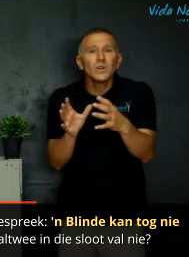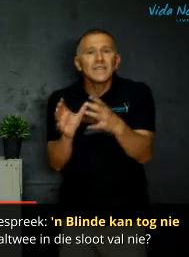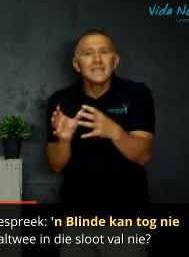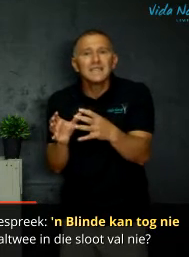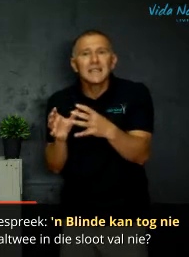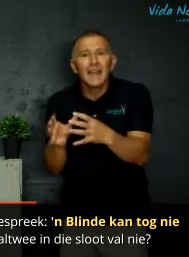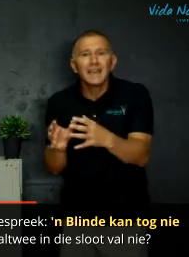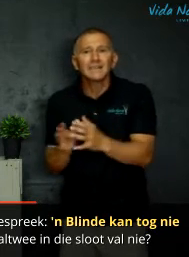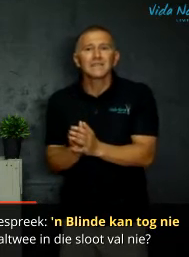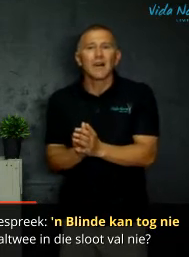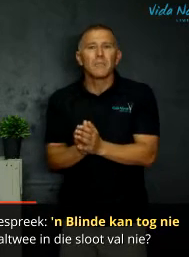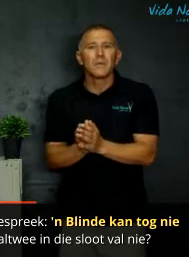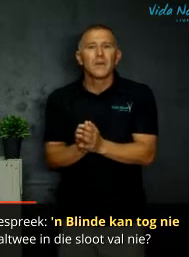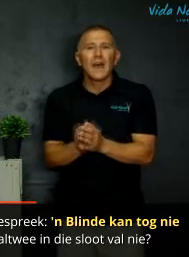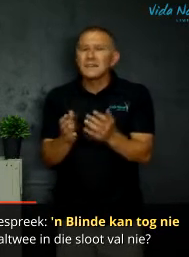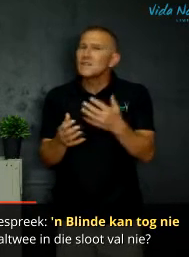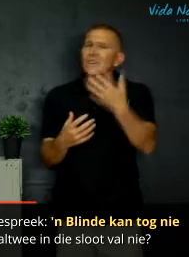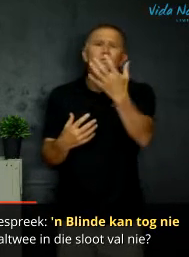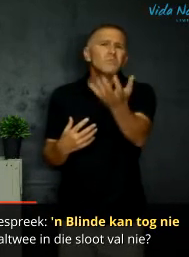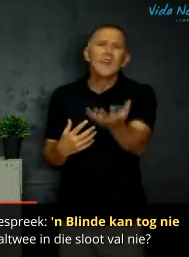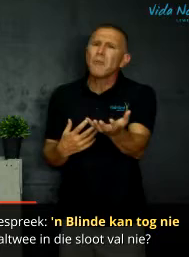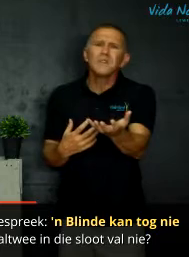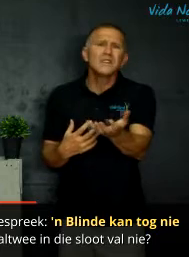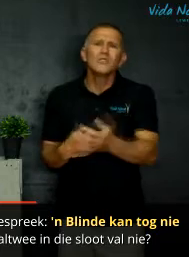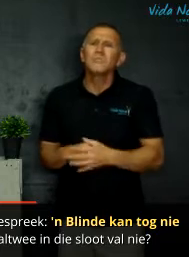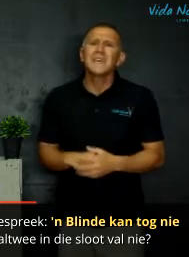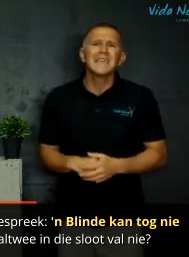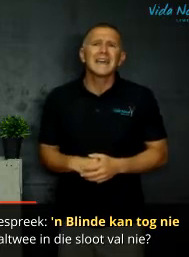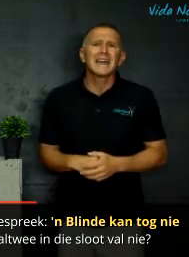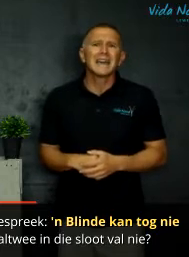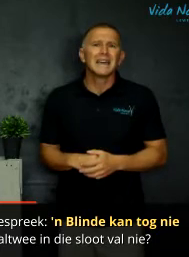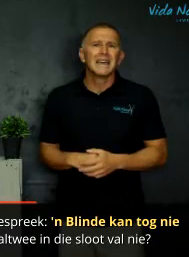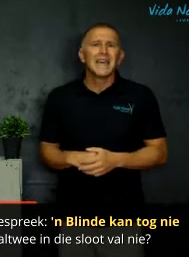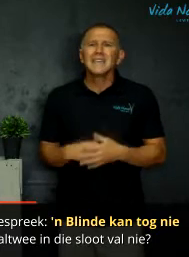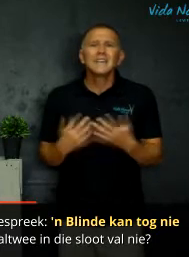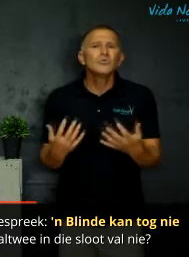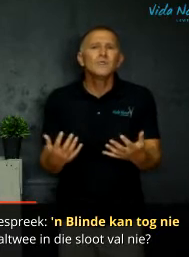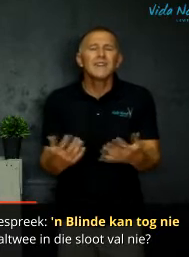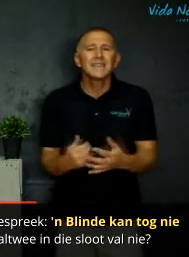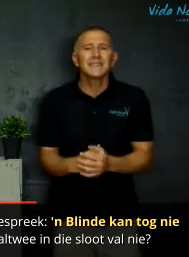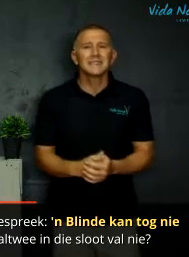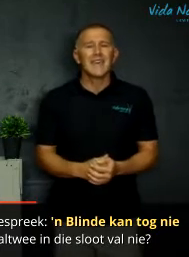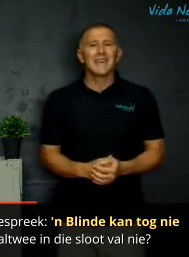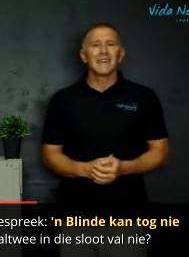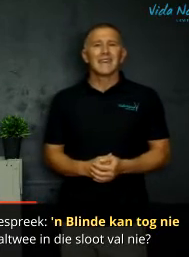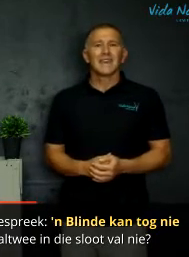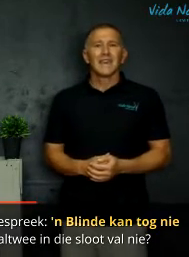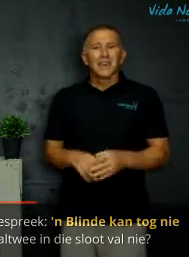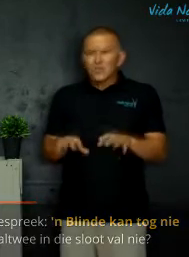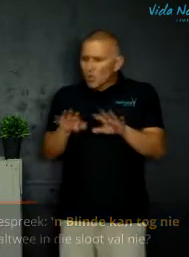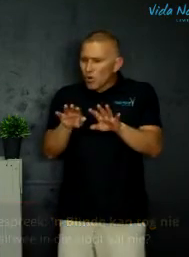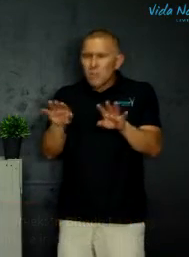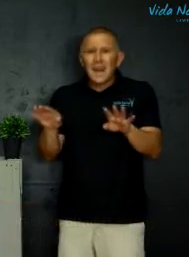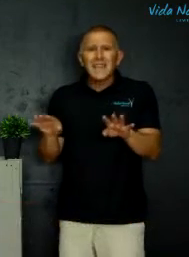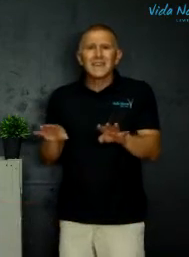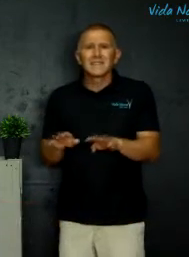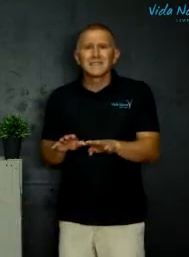oor jesus leierskap hy sê wat noem help het jy noem my jere en jy doe nie wat ek sê nie daar is so klomp leiers